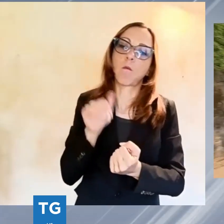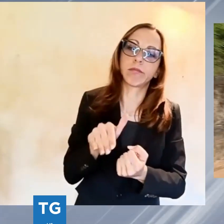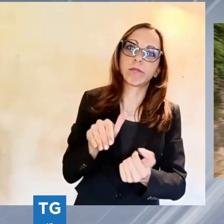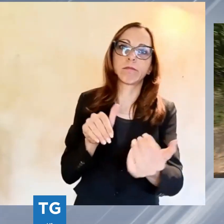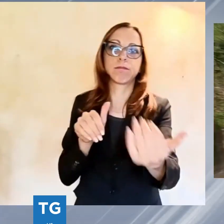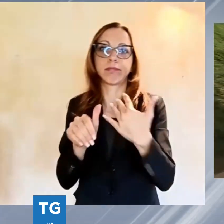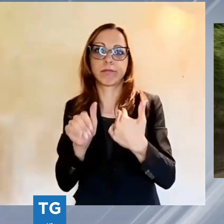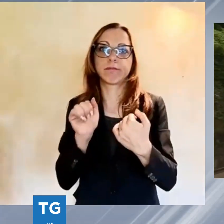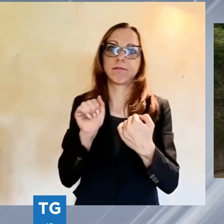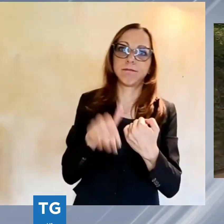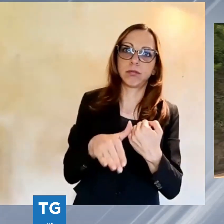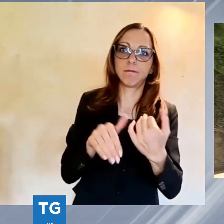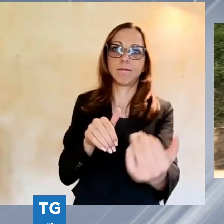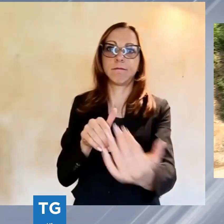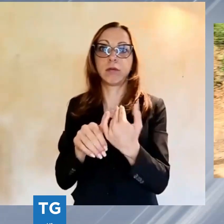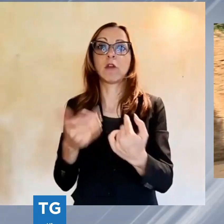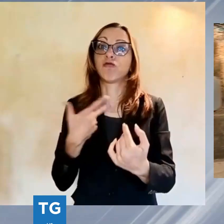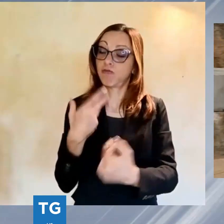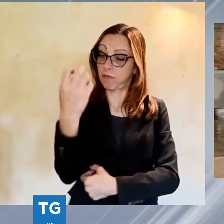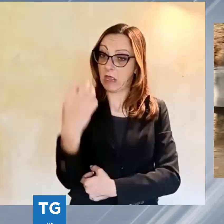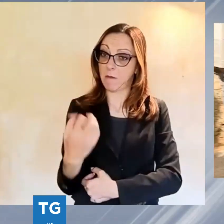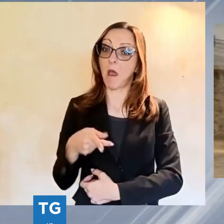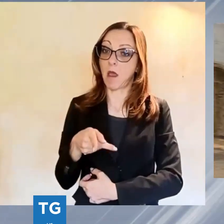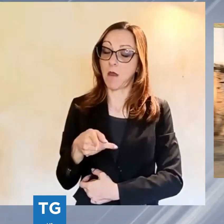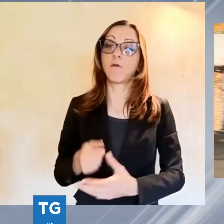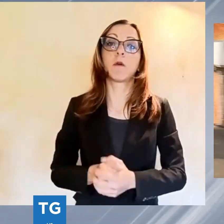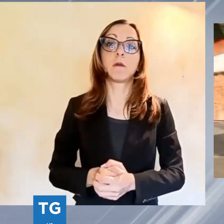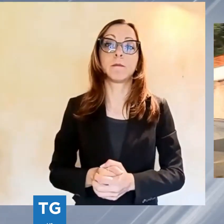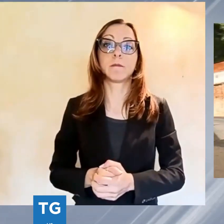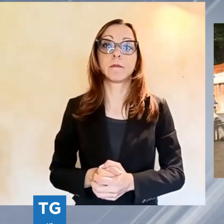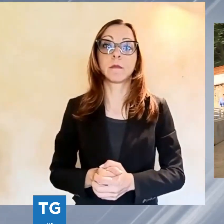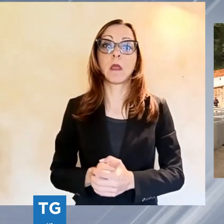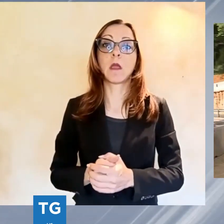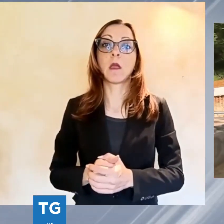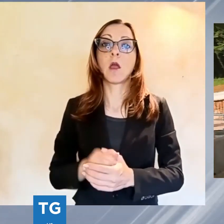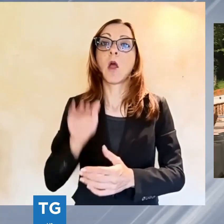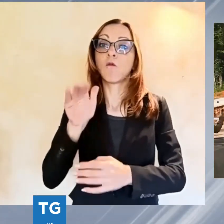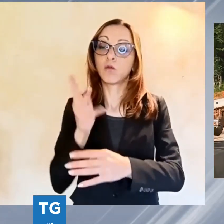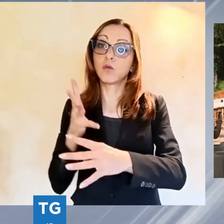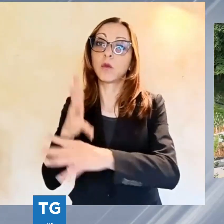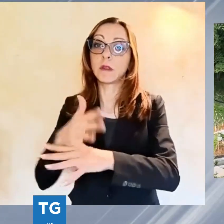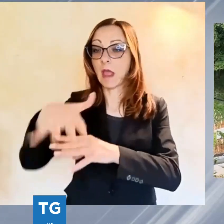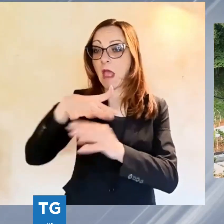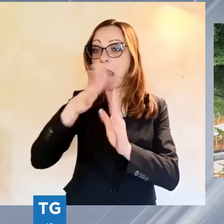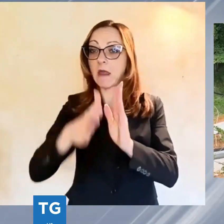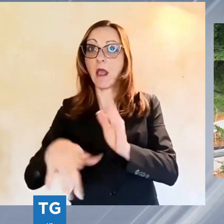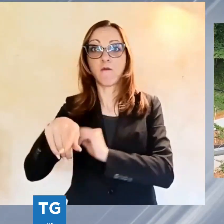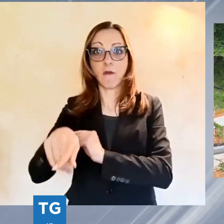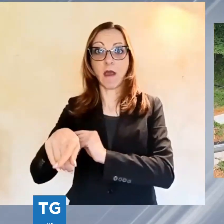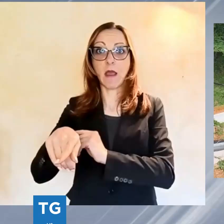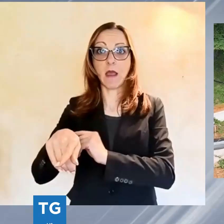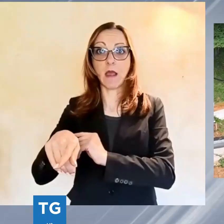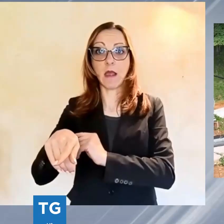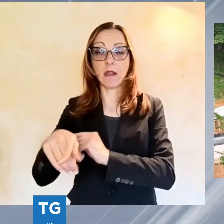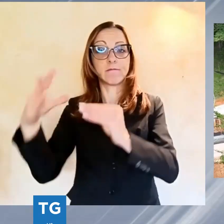è già propedeutica per il successivo intervento, quello che riguarderà il versante a valle in modo da realizzare l'intera corsia